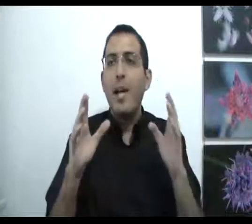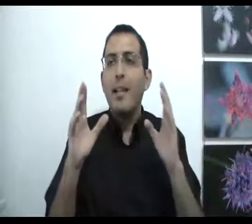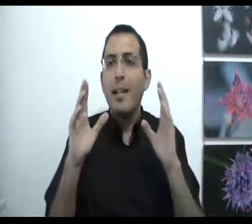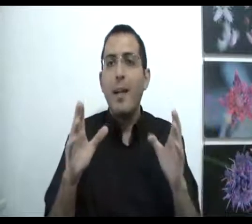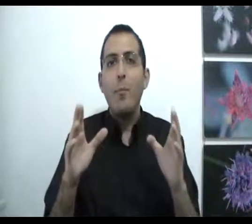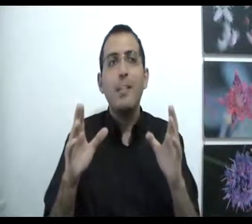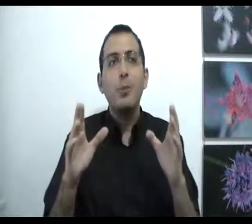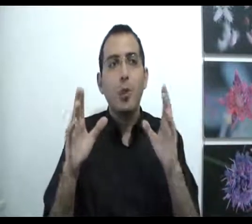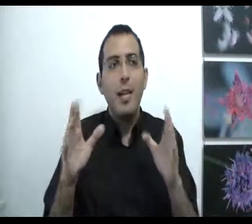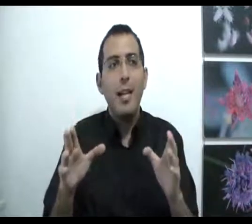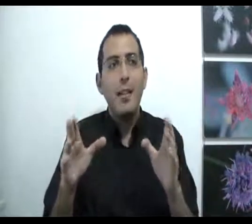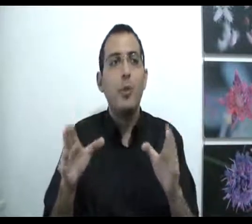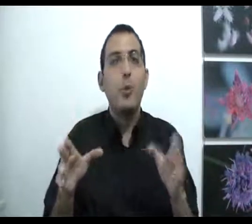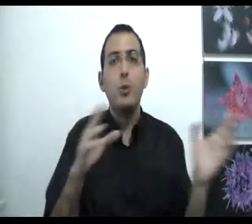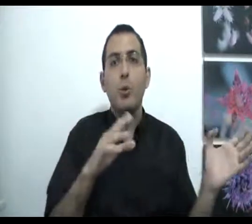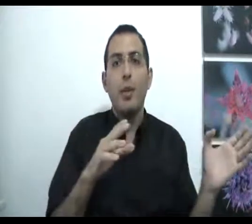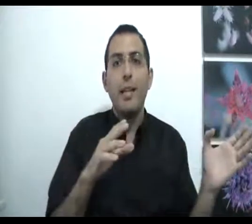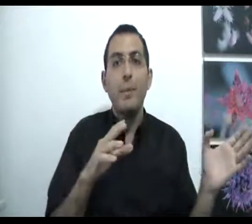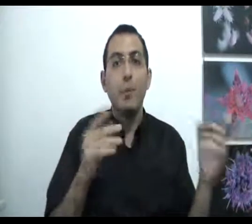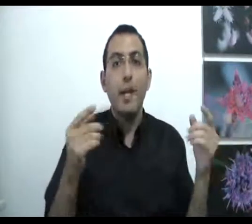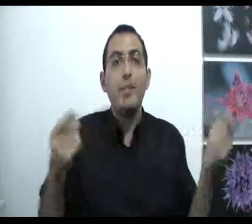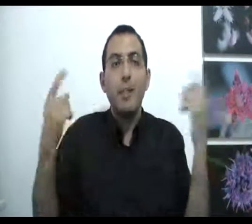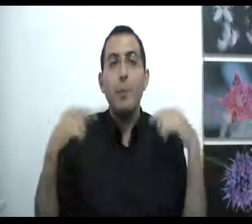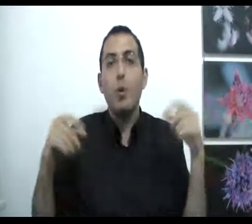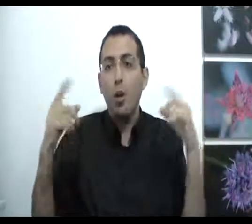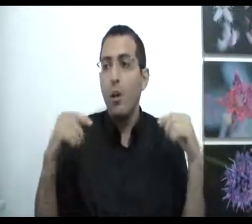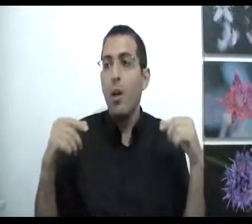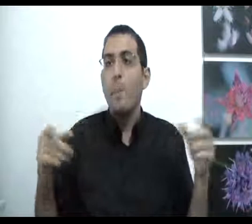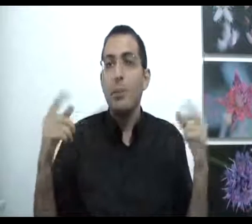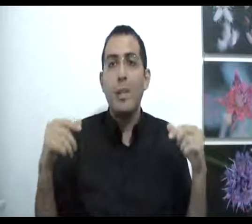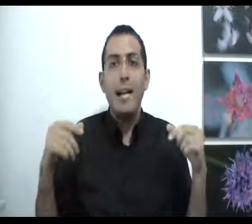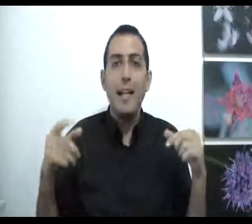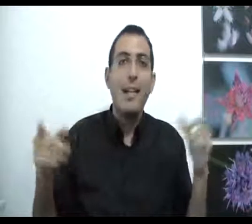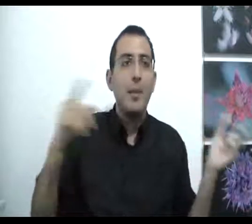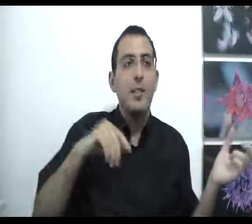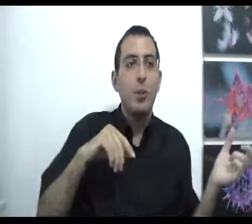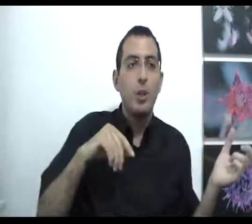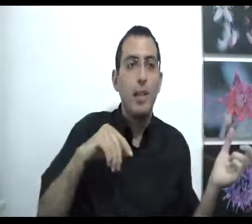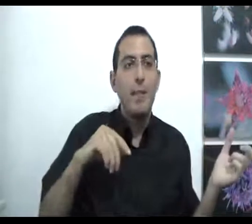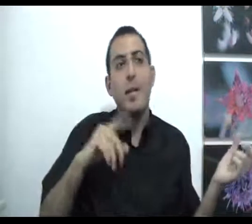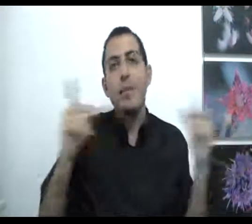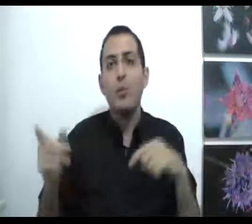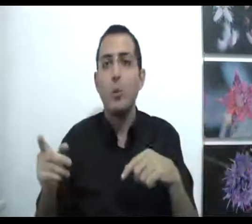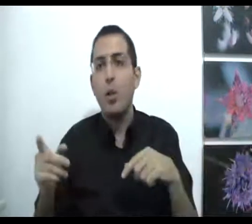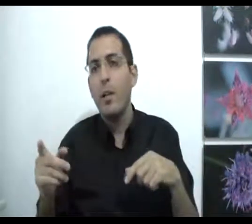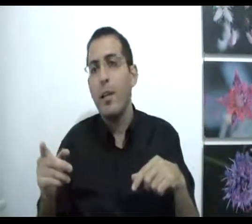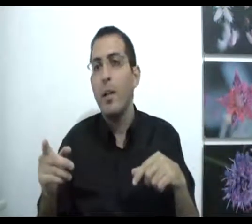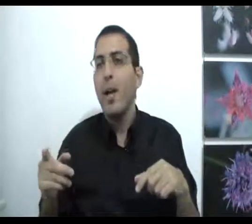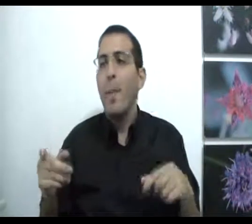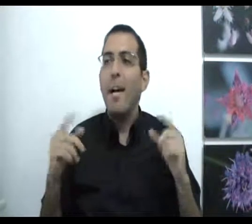אני קיים הוא בעצם שולל את האפשרות שהוא לא קיים זאת אומרת שאדם בתוכו מסוגל להכיל גם את האפשרות שלו קיים וגם את האפשרות שלו קיים. מה